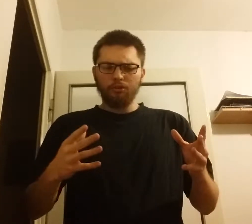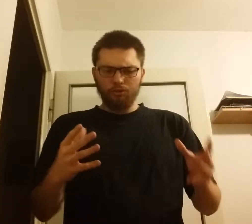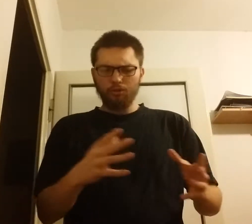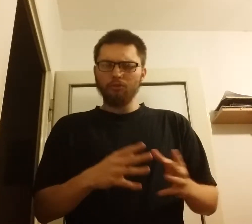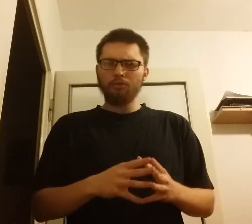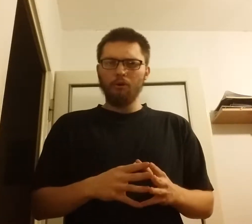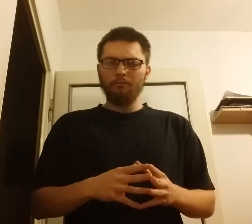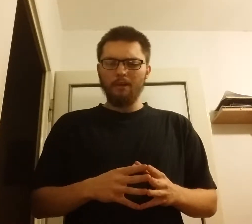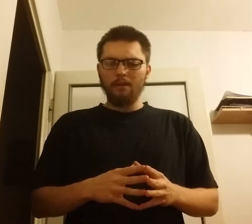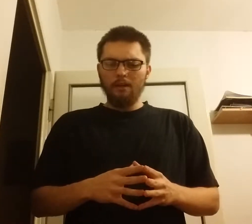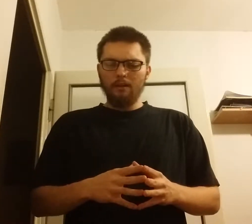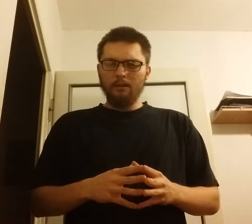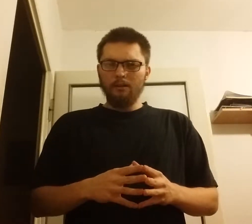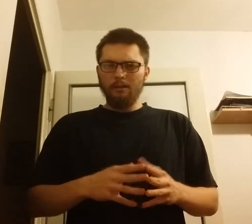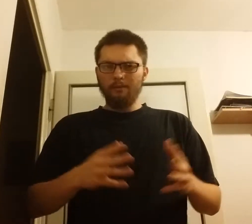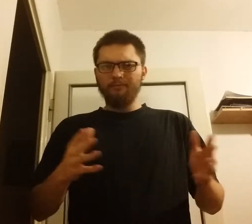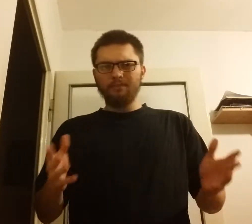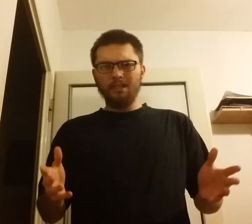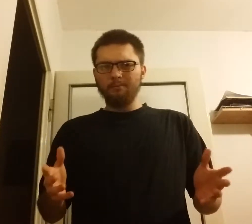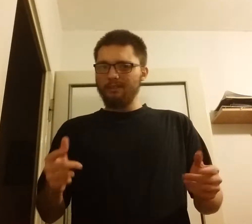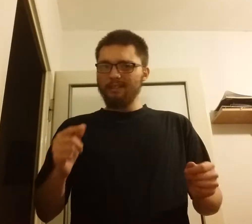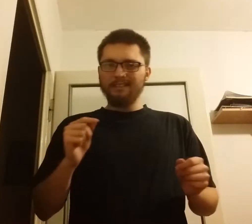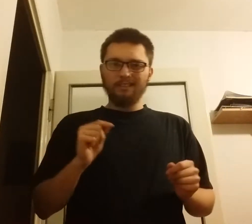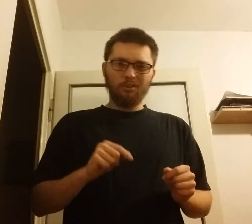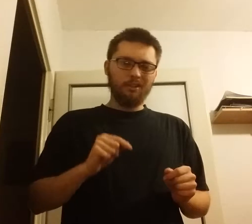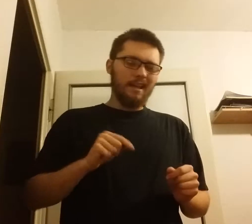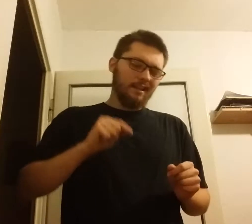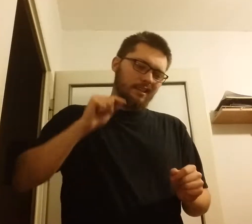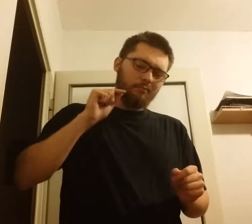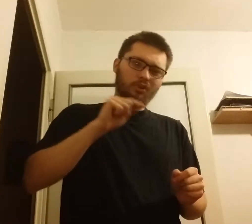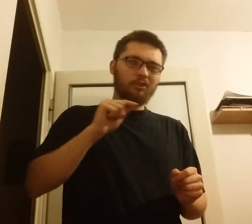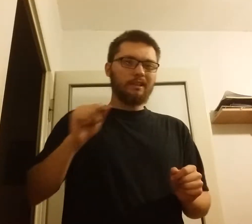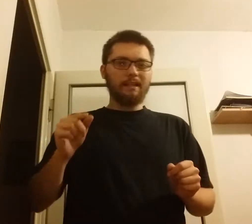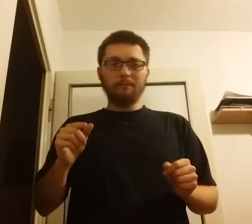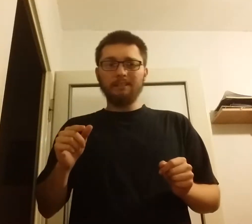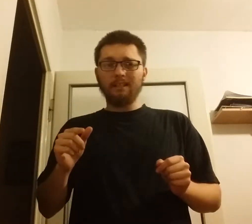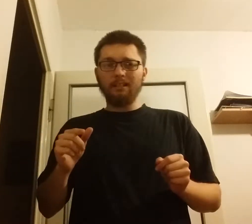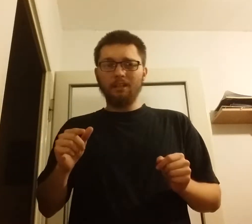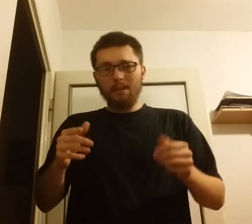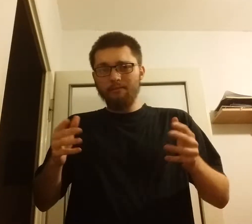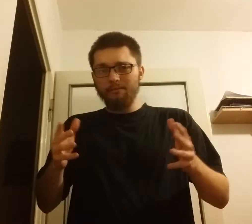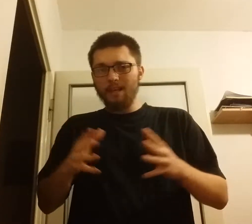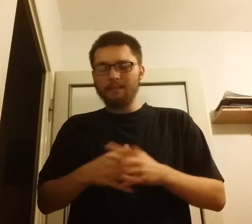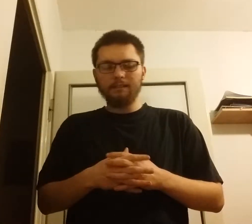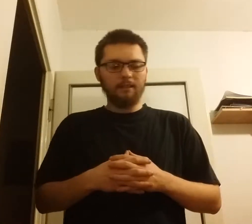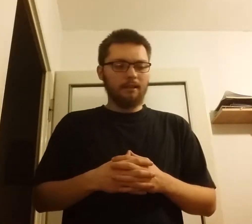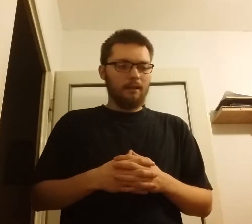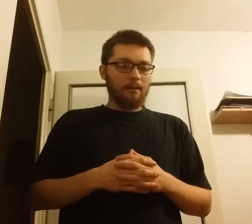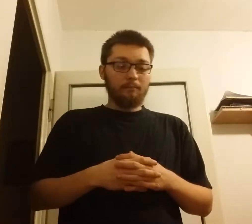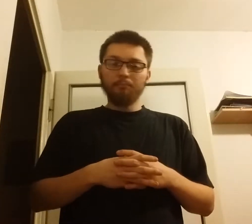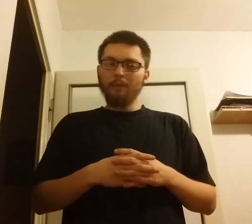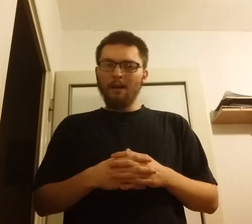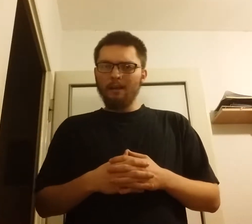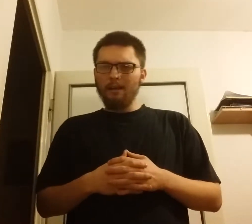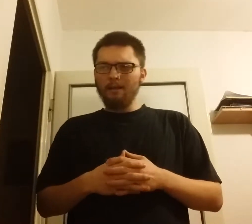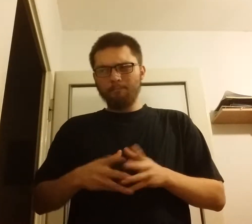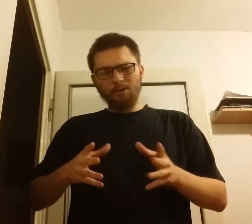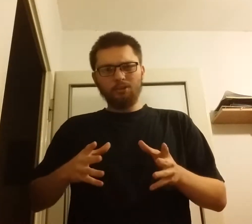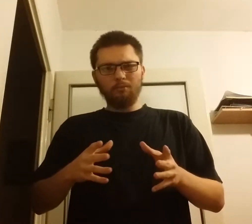szczątkowej w tym jednym konkretnym zakresie wiedzy, ale bądź co